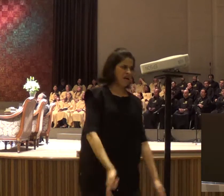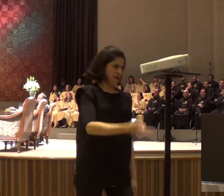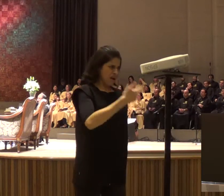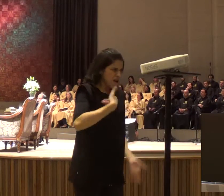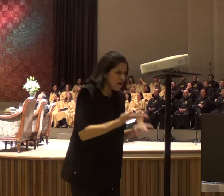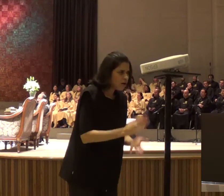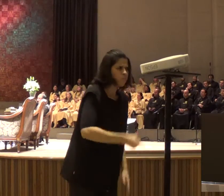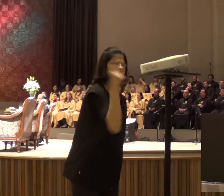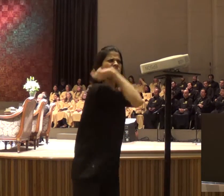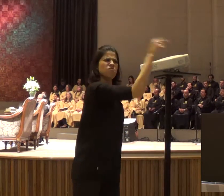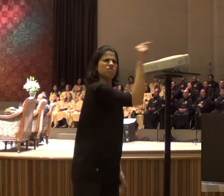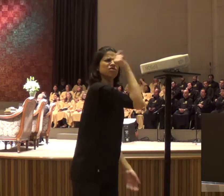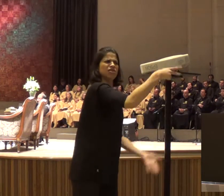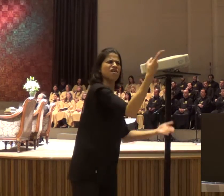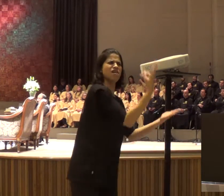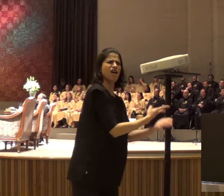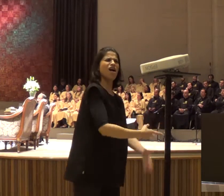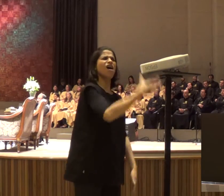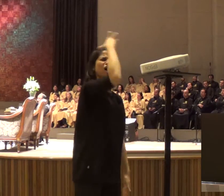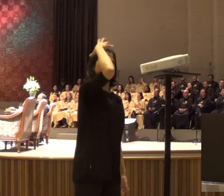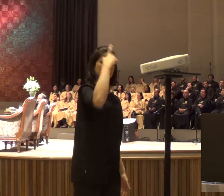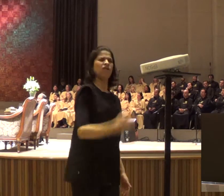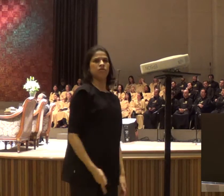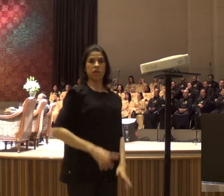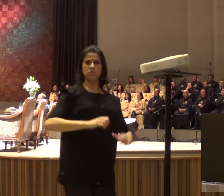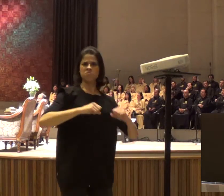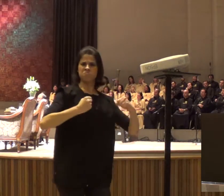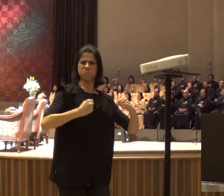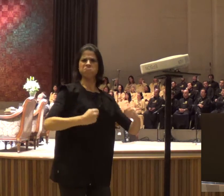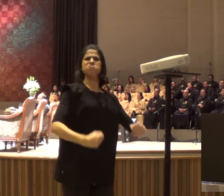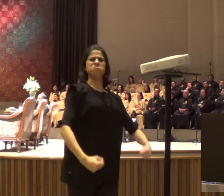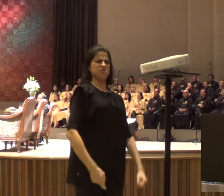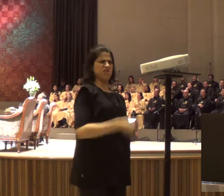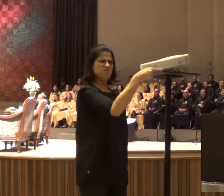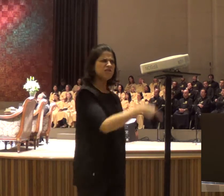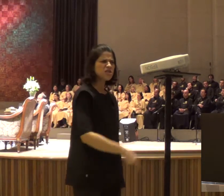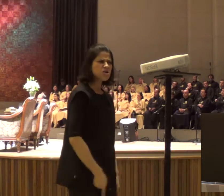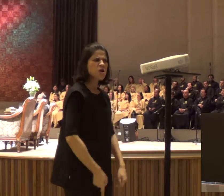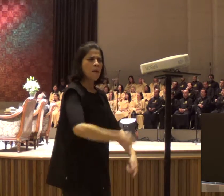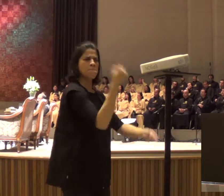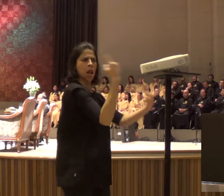porque não tem ouvido a voz de Deus, através da sua palavra,